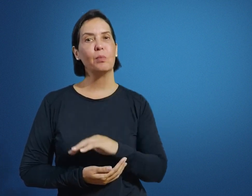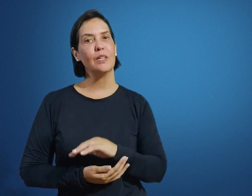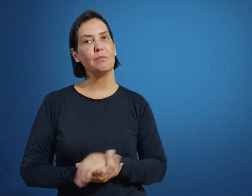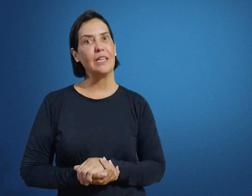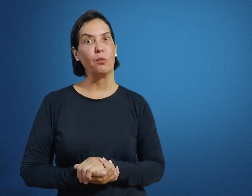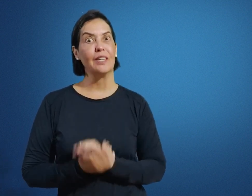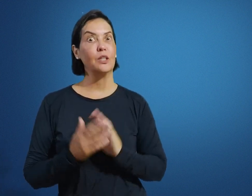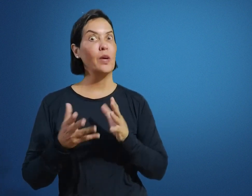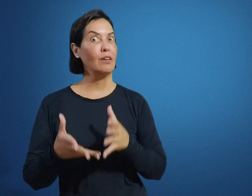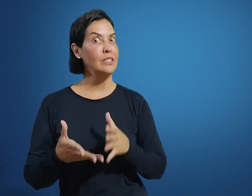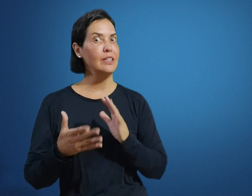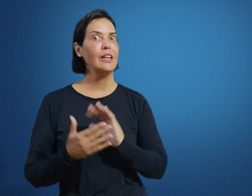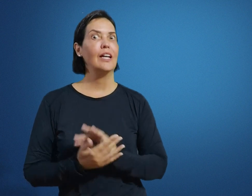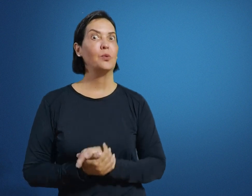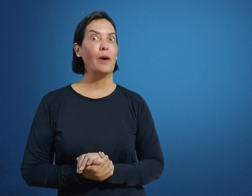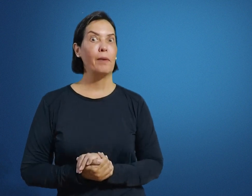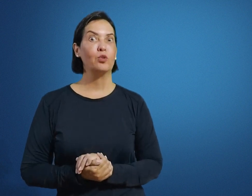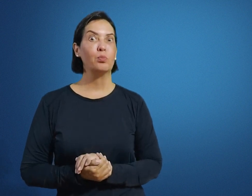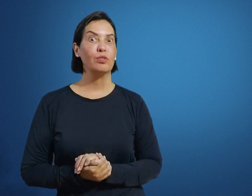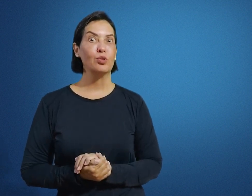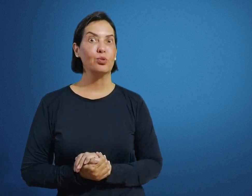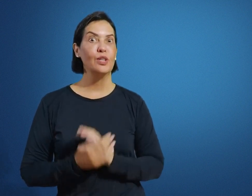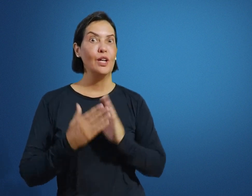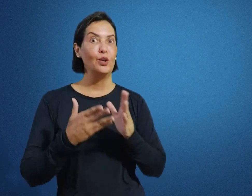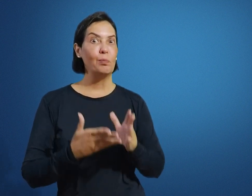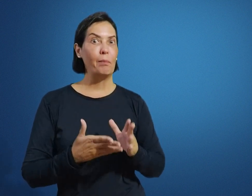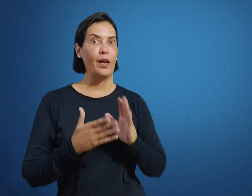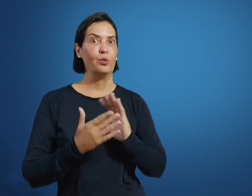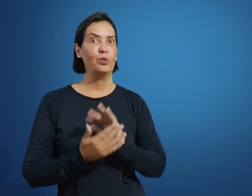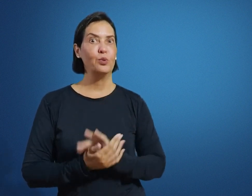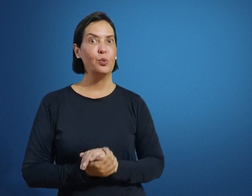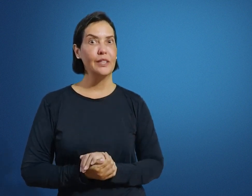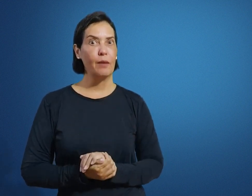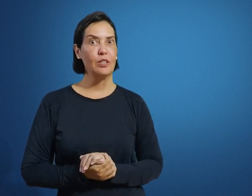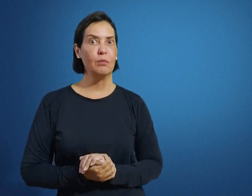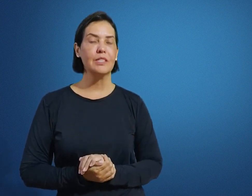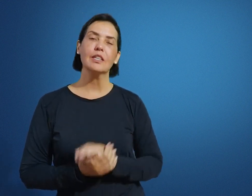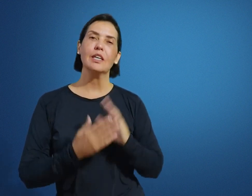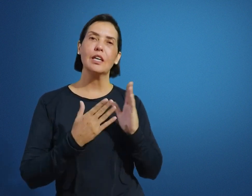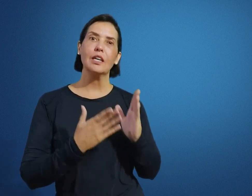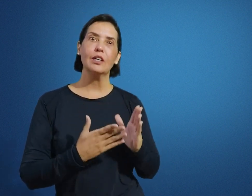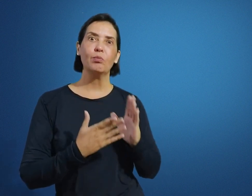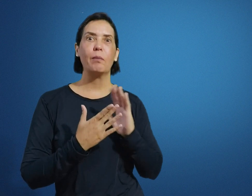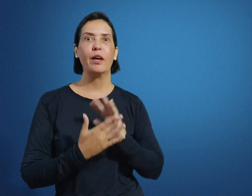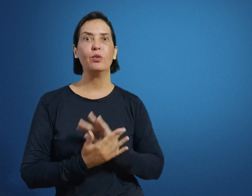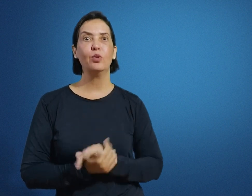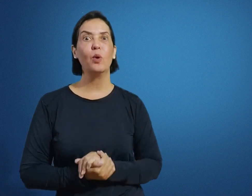proposta de língua, dando ênfase no papel do professor, no papel do intérprete de Libras e no papel do